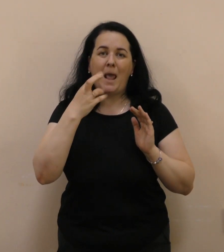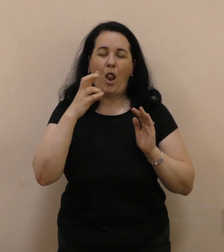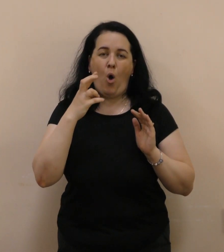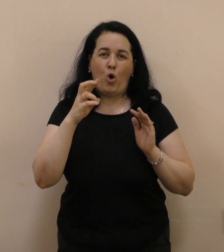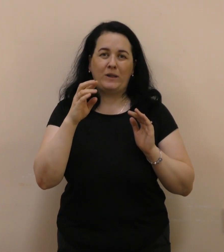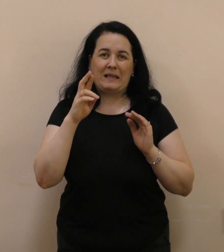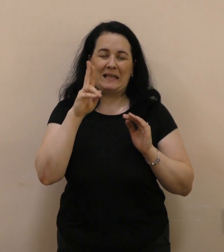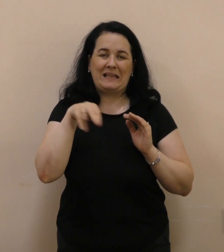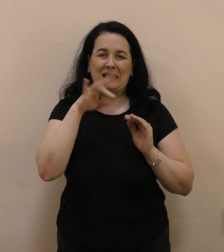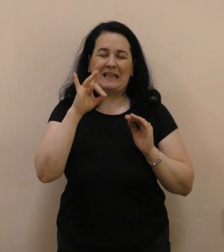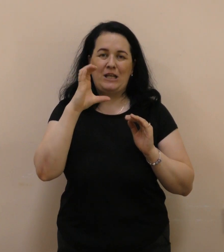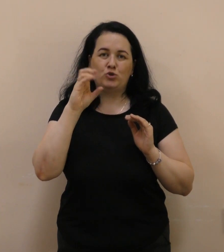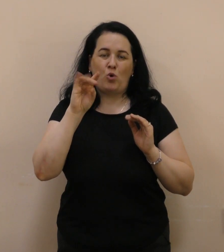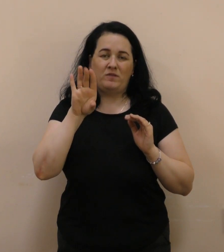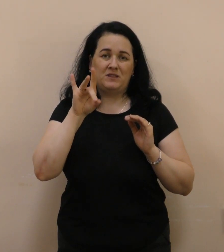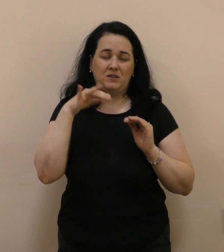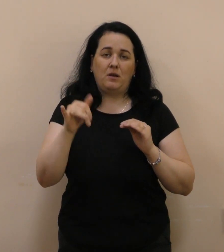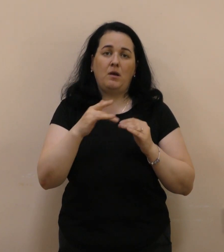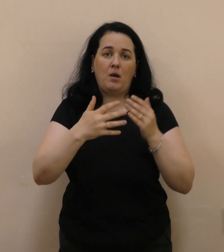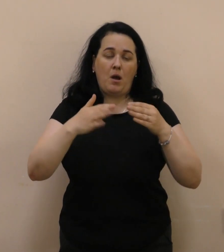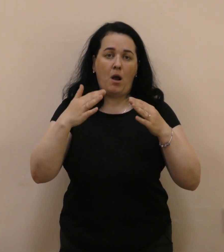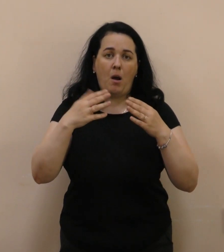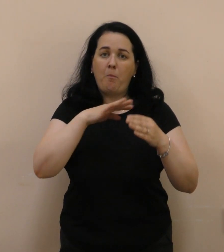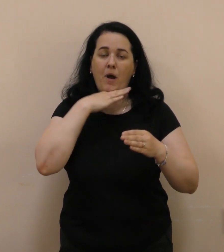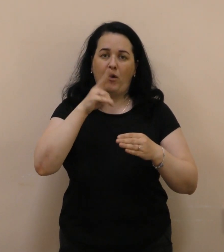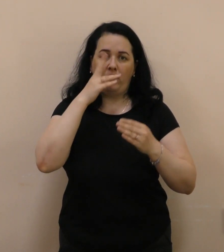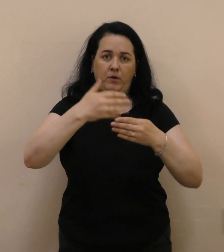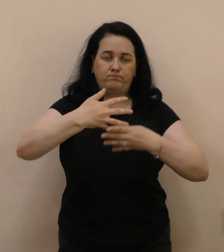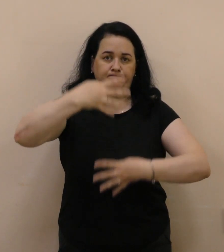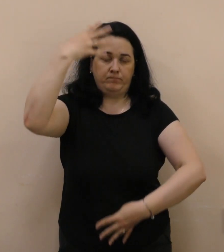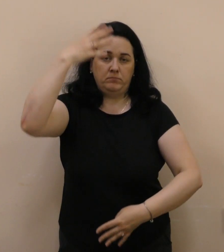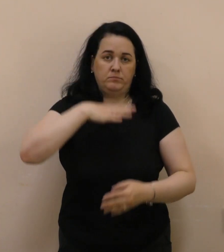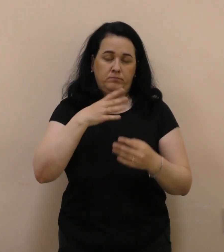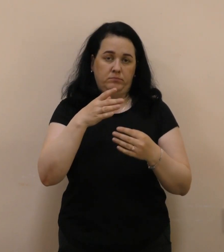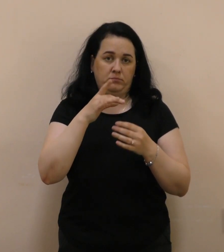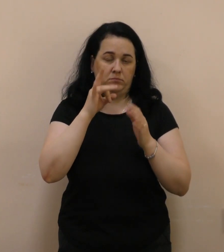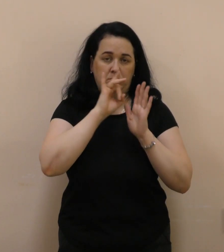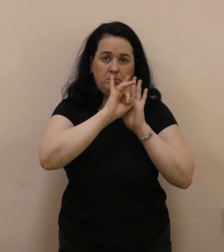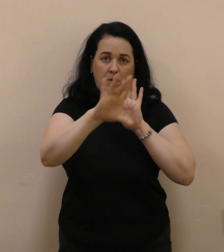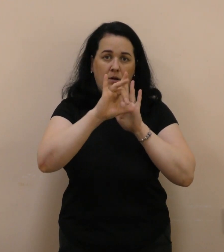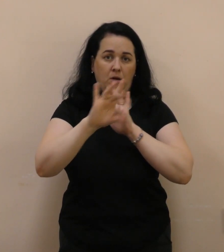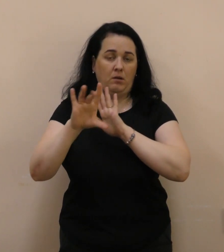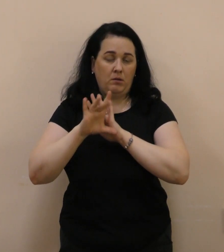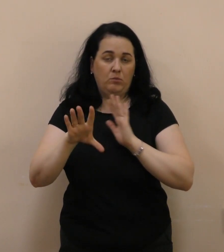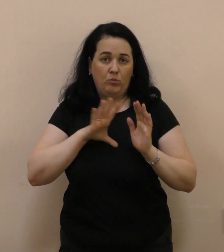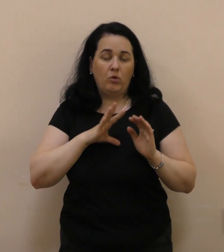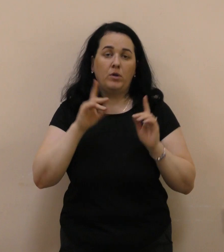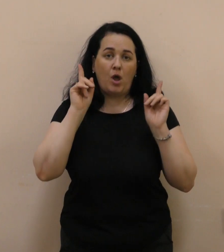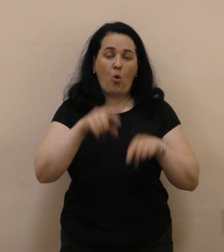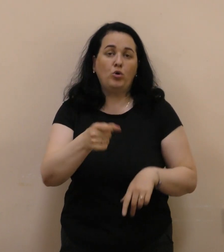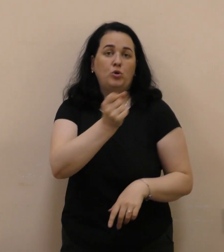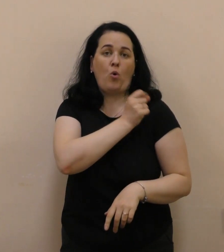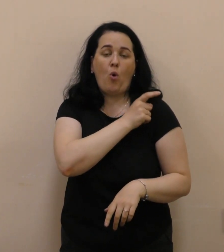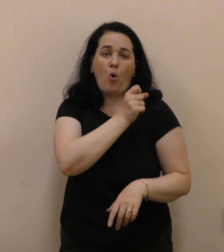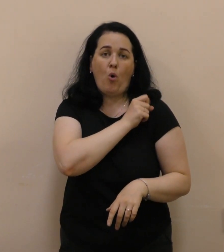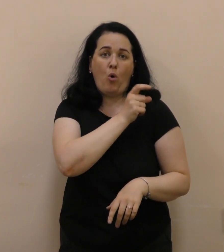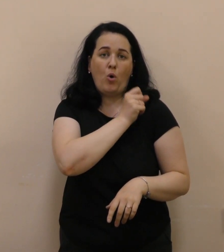місто, зокрема багатоквартирний будинок, а також на Одеському